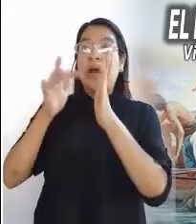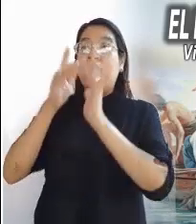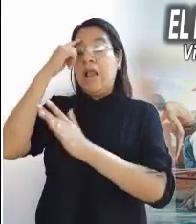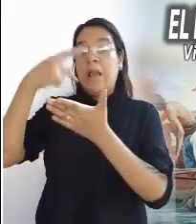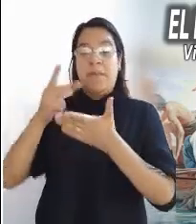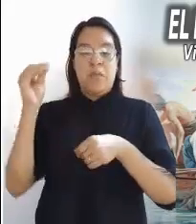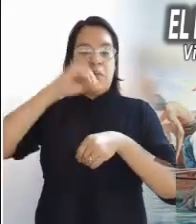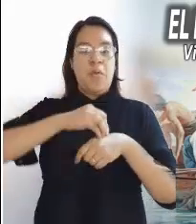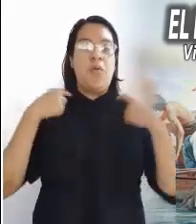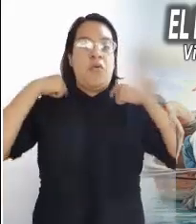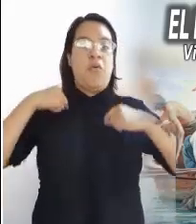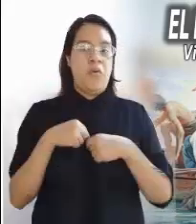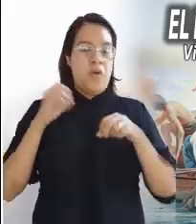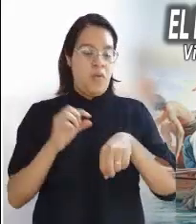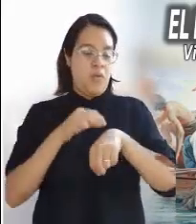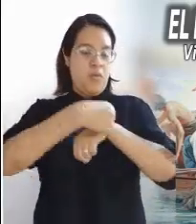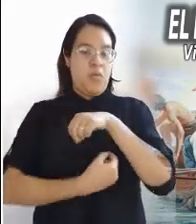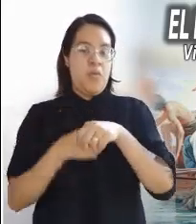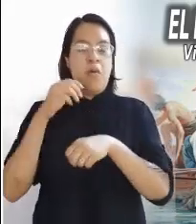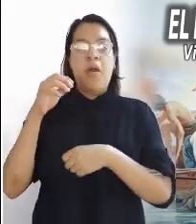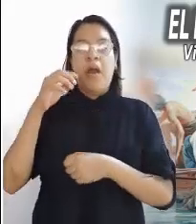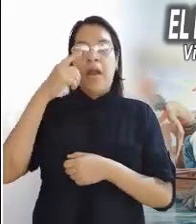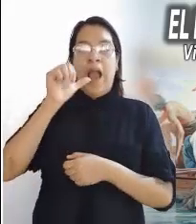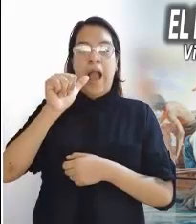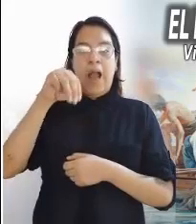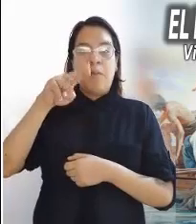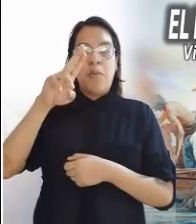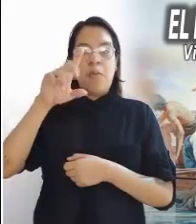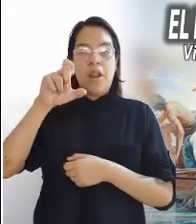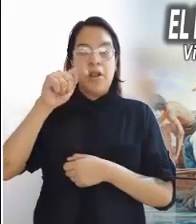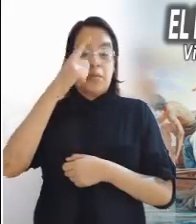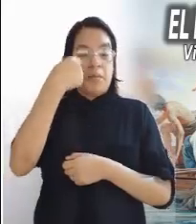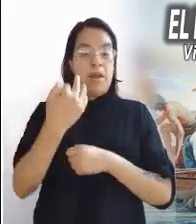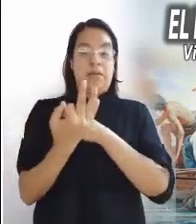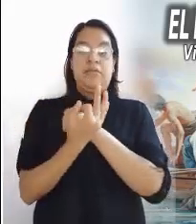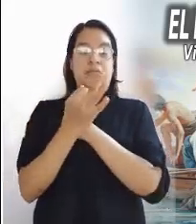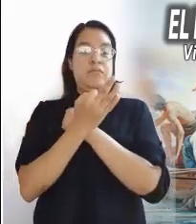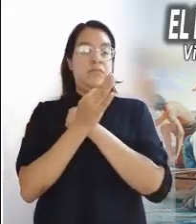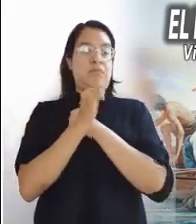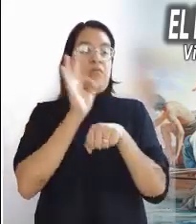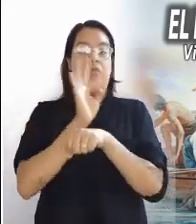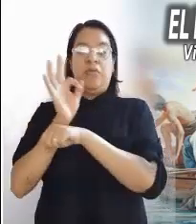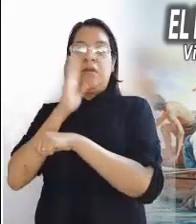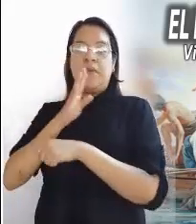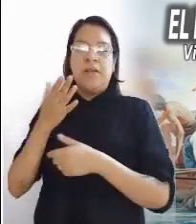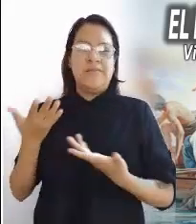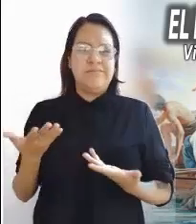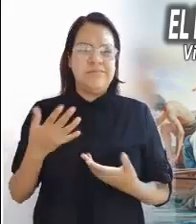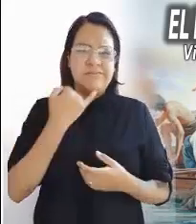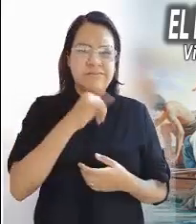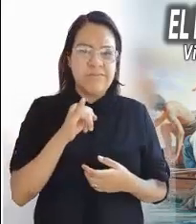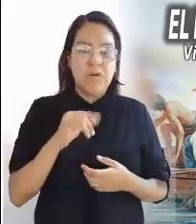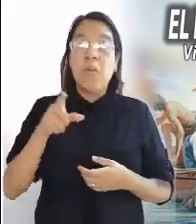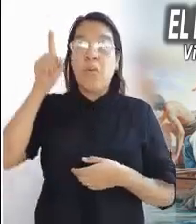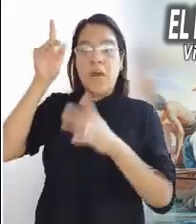colguemos amuletos y fetiches para protegernos del mal, cuando tenemos el nombre de quien es nuestra fortaleza.